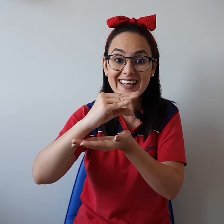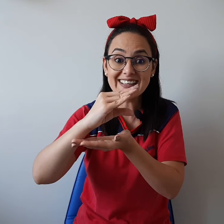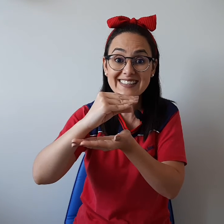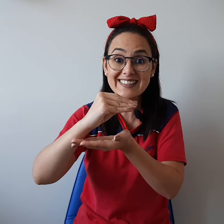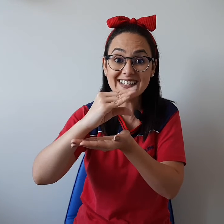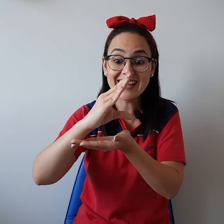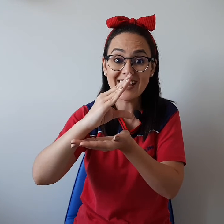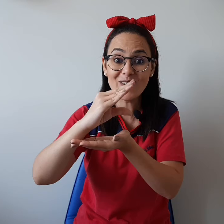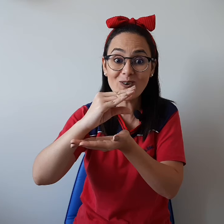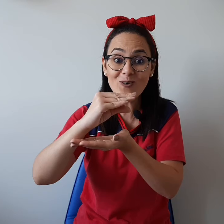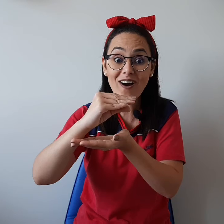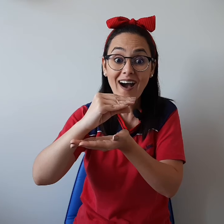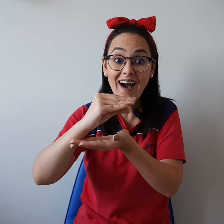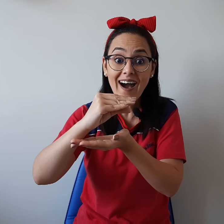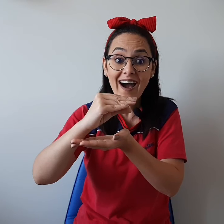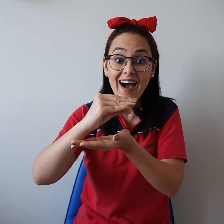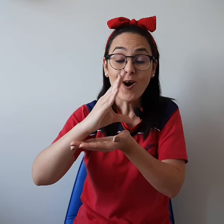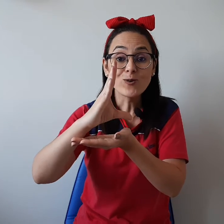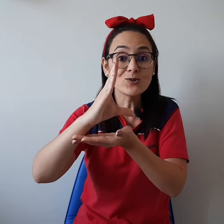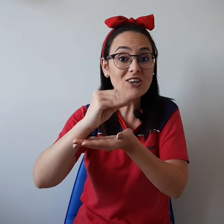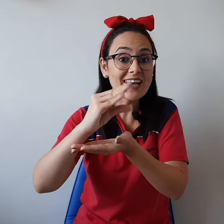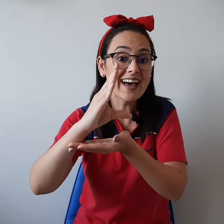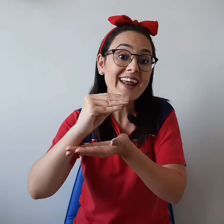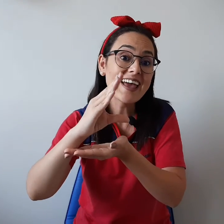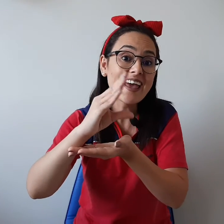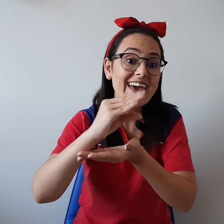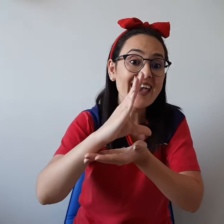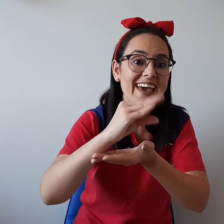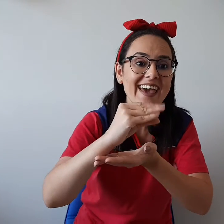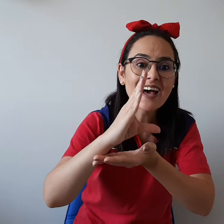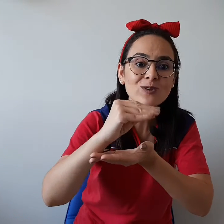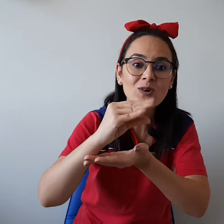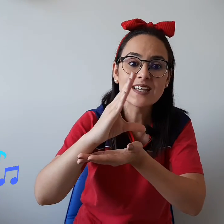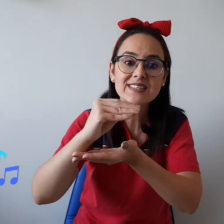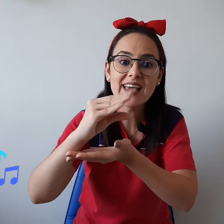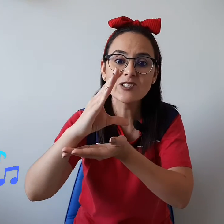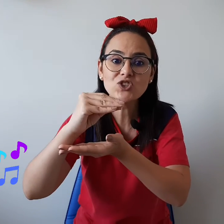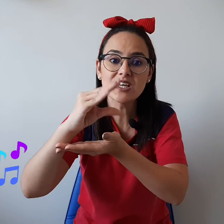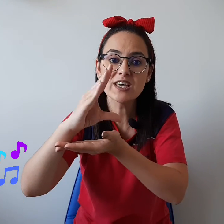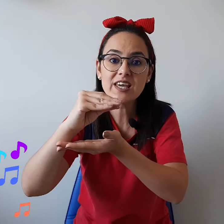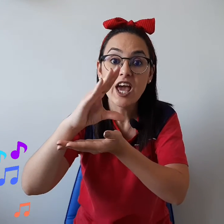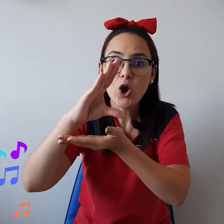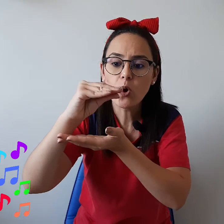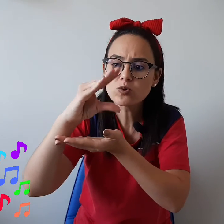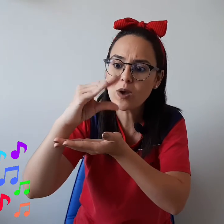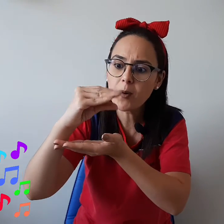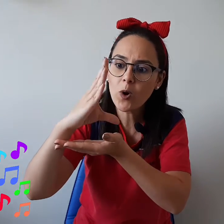cresceu Um jacaré adolescente Com sua